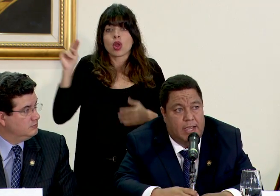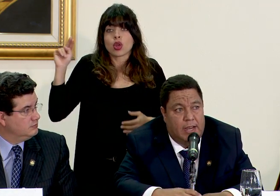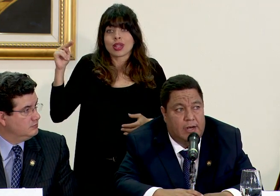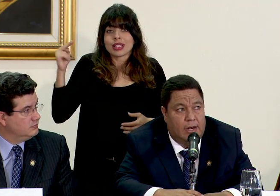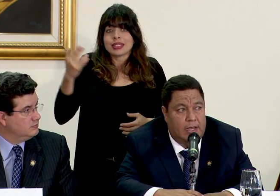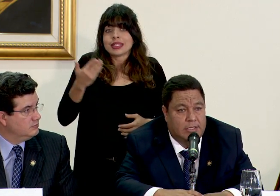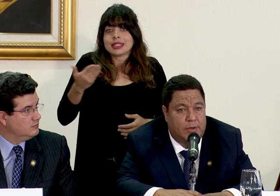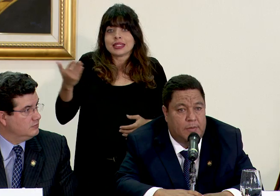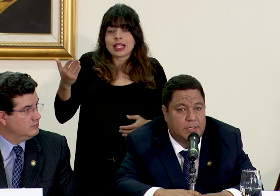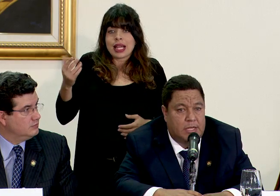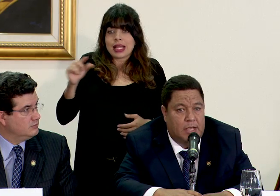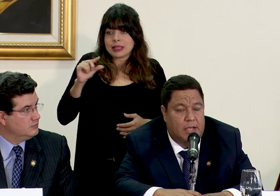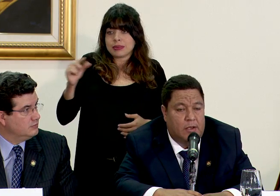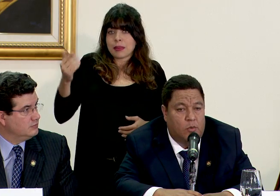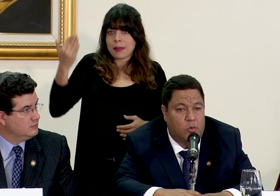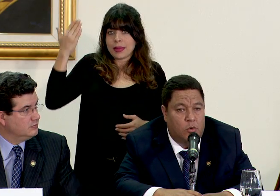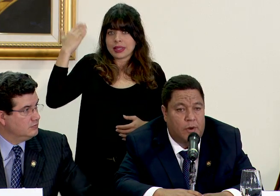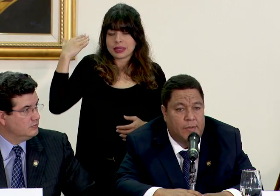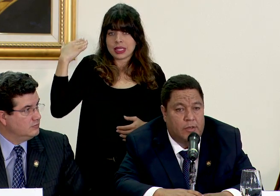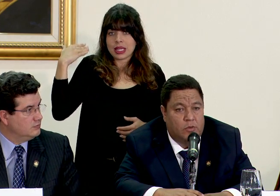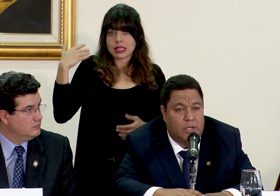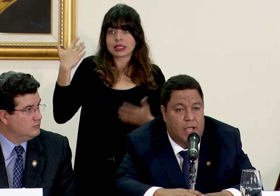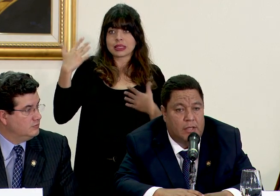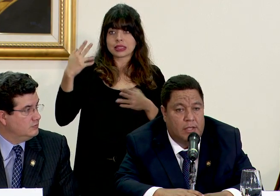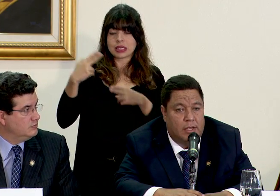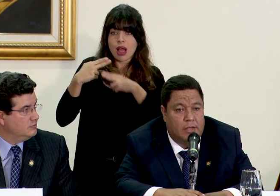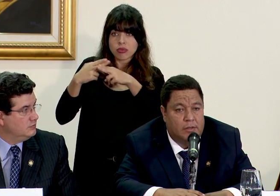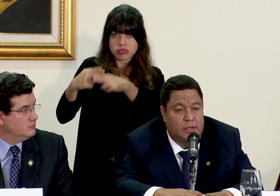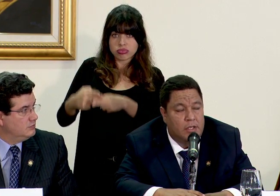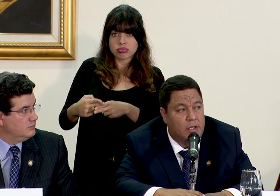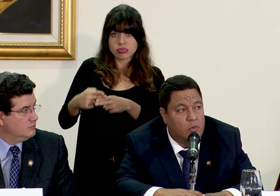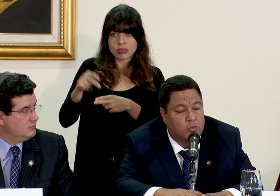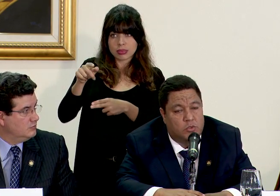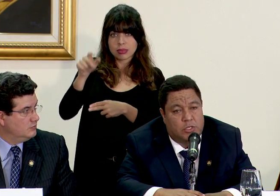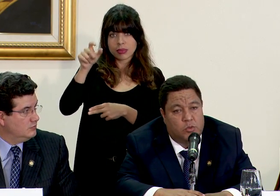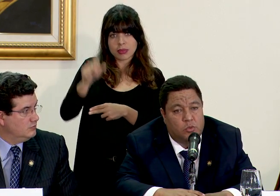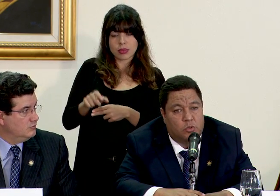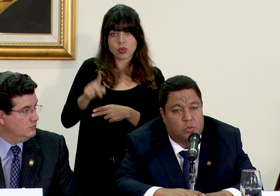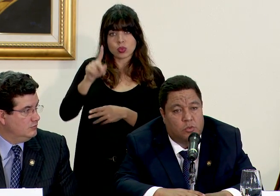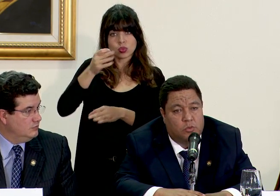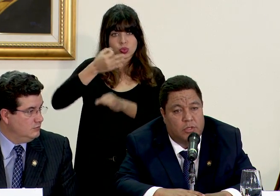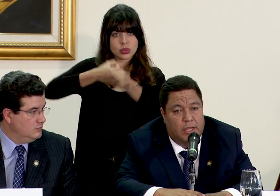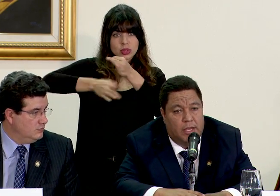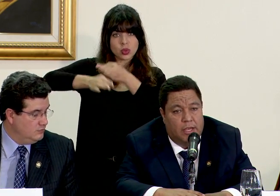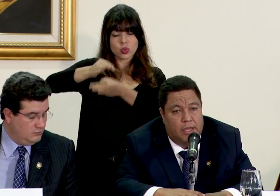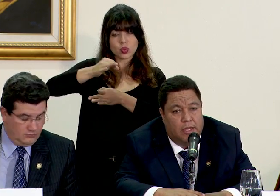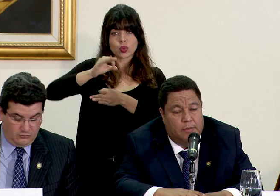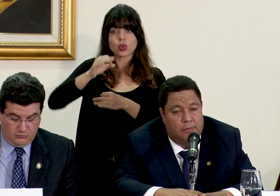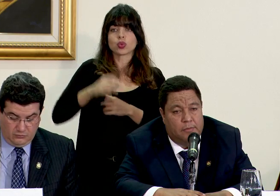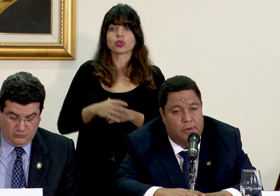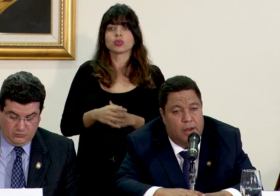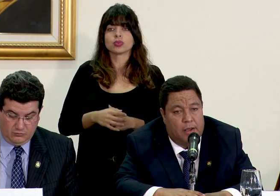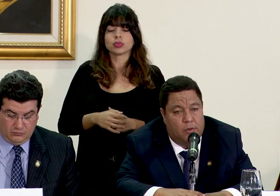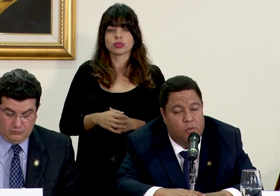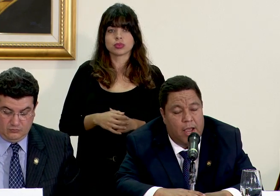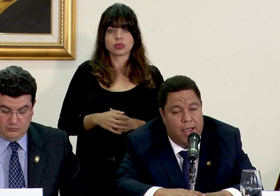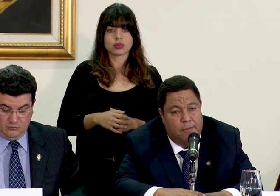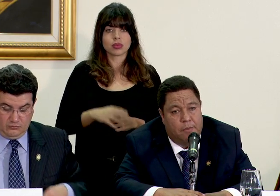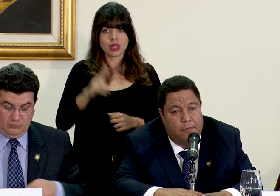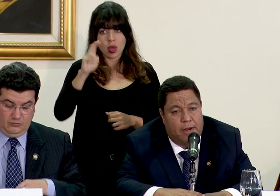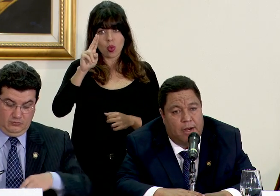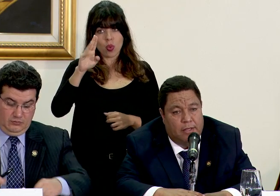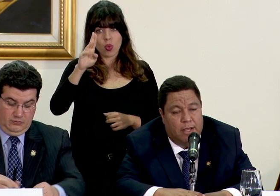es que la semana pasada hubo un nombramiento ya de un sustituto de la